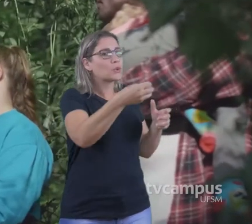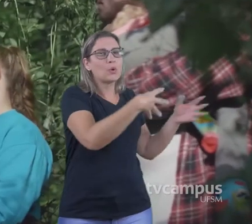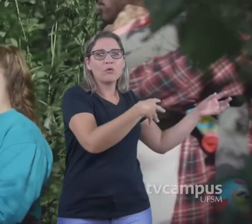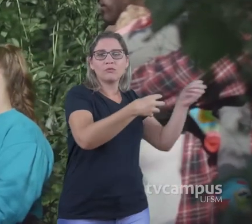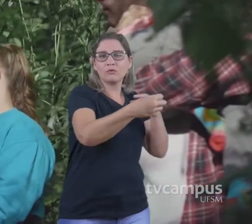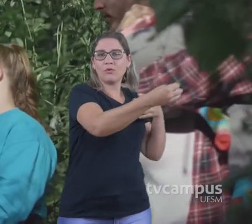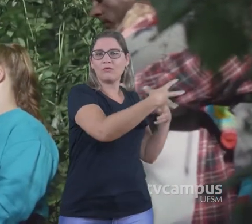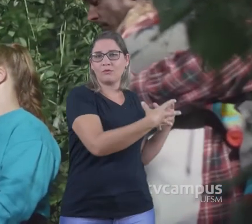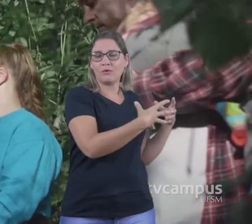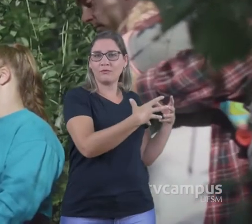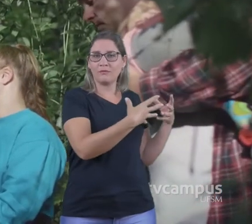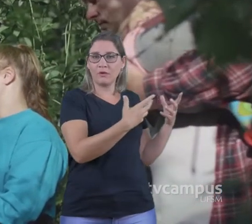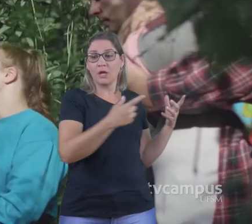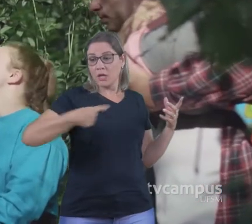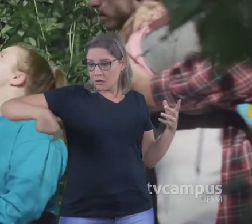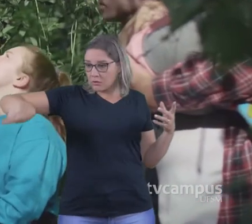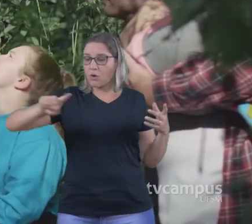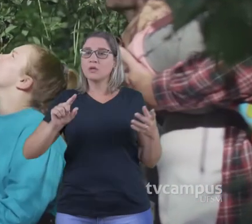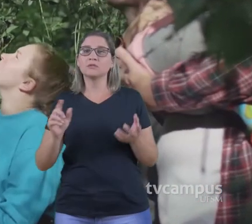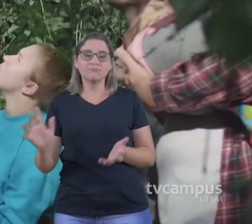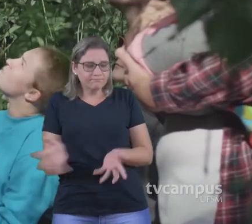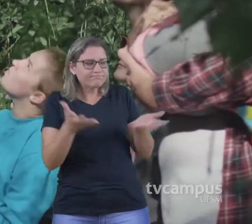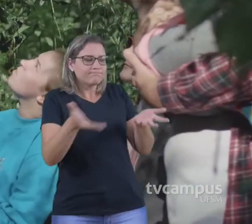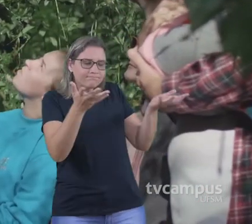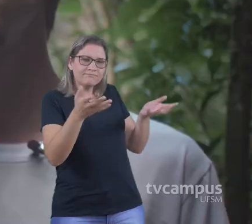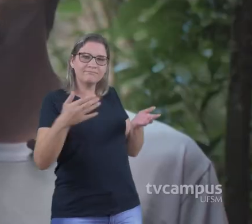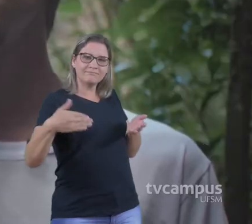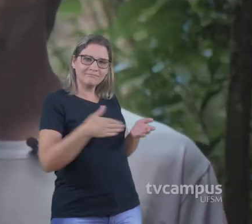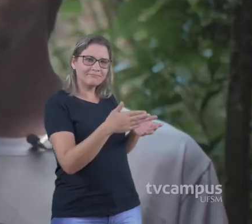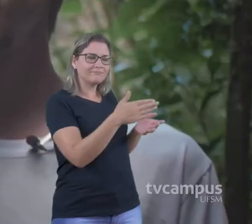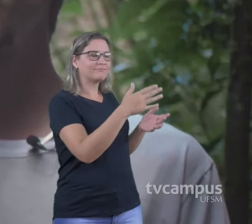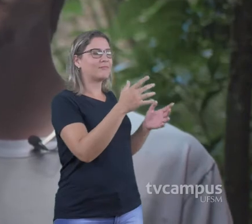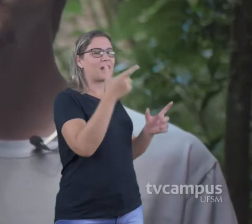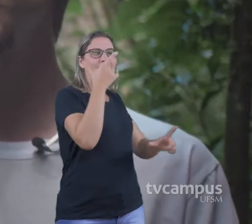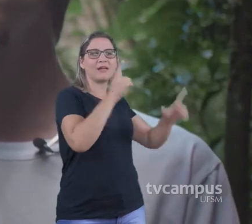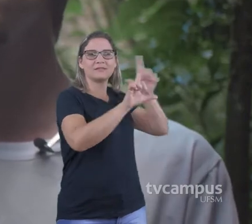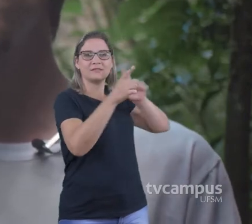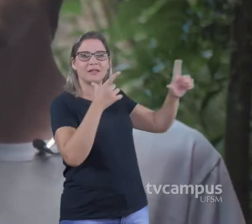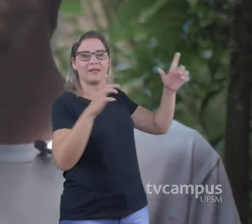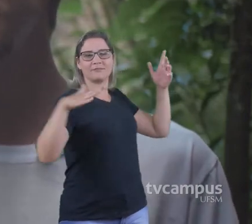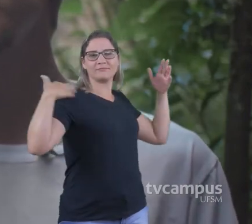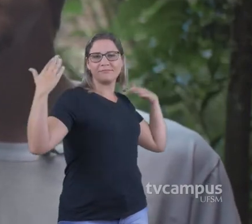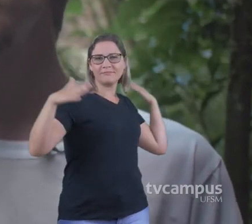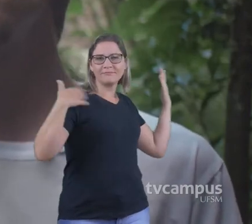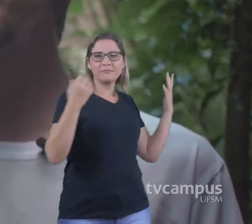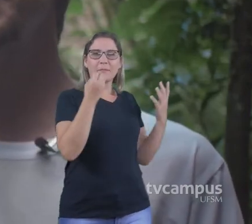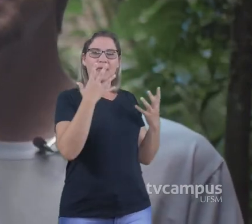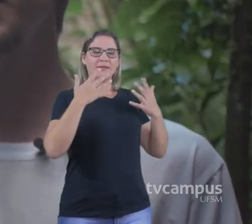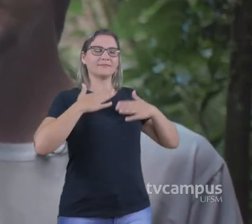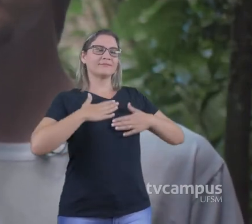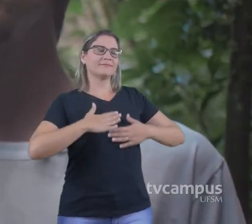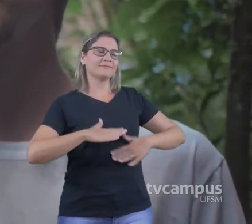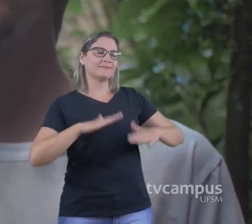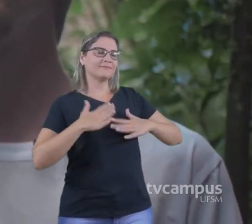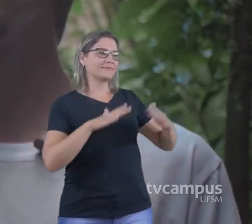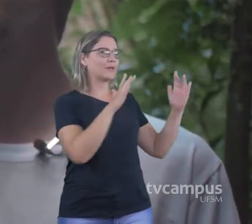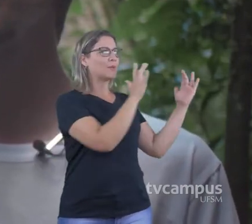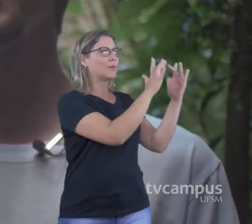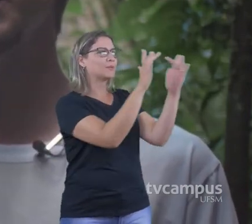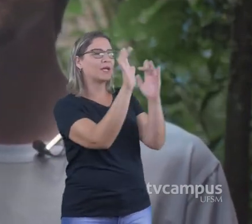Conhecer um lugar novo E o nosso intuito É proporcionar isso Proporcionar além do lazer Um bem estar Um contato